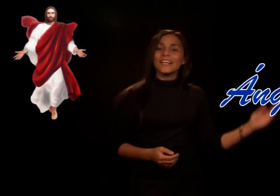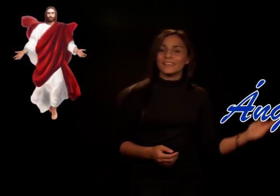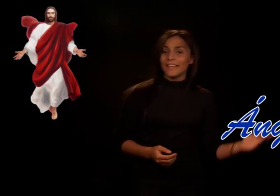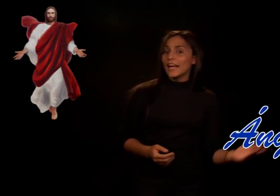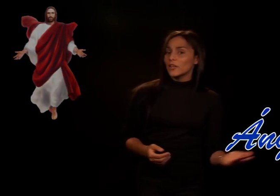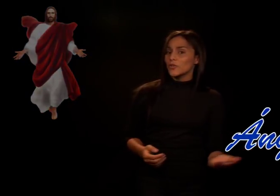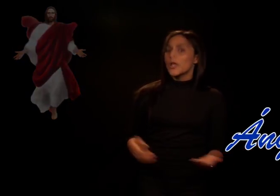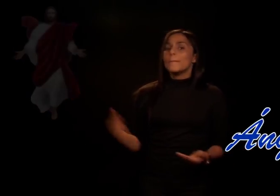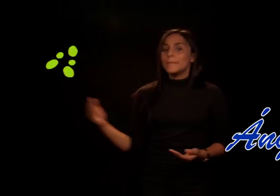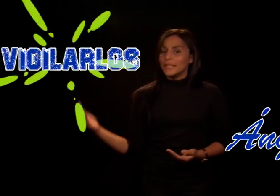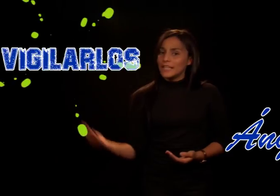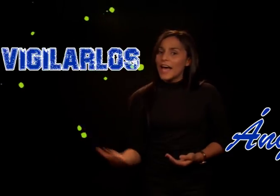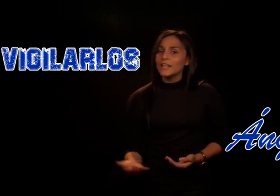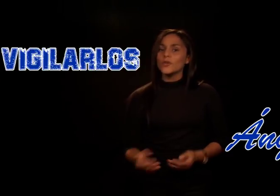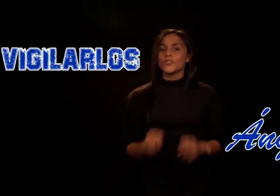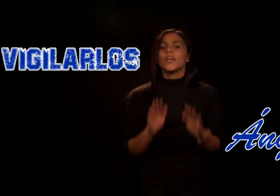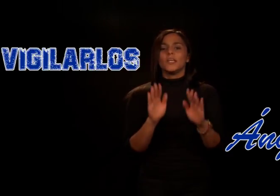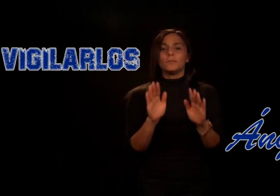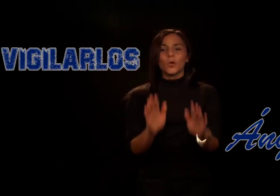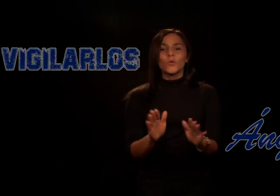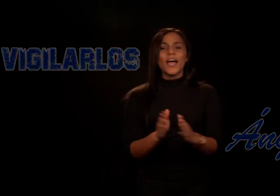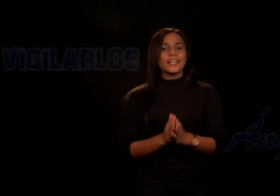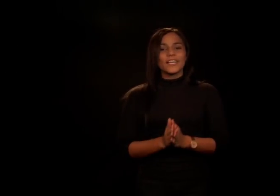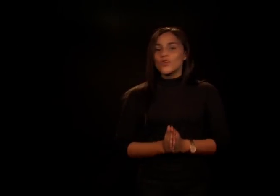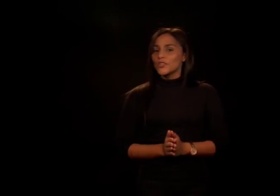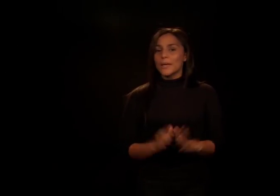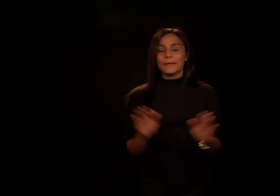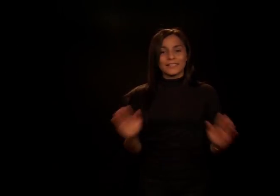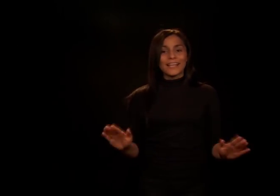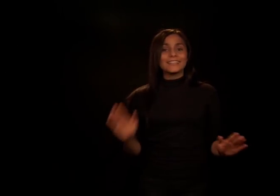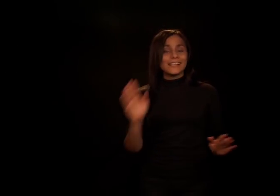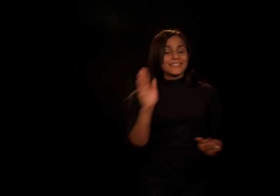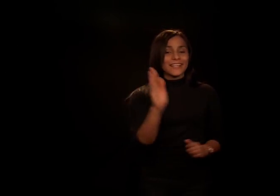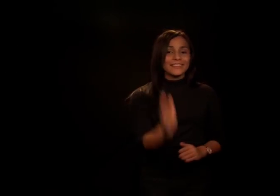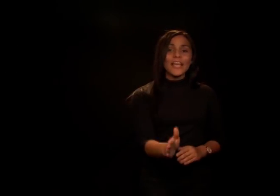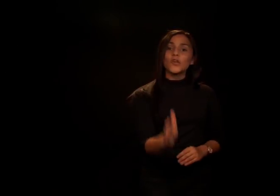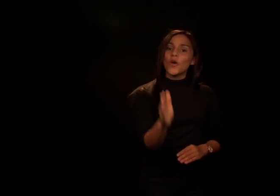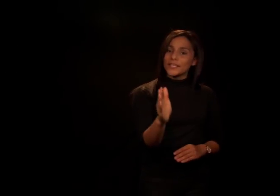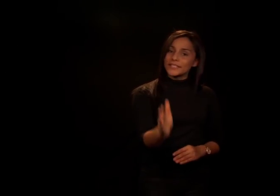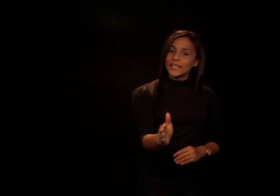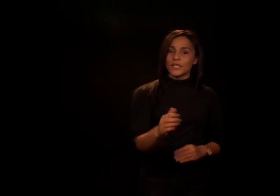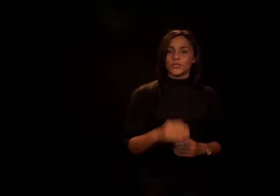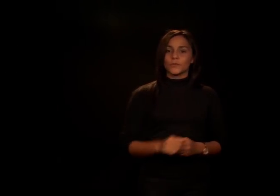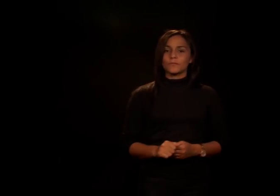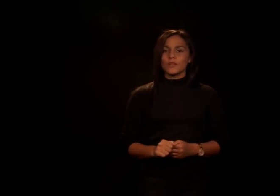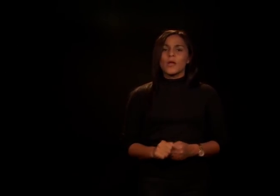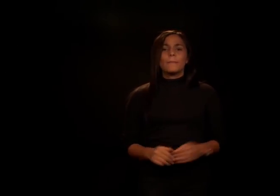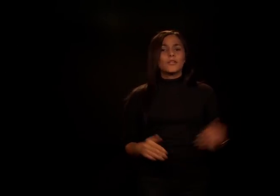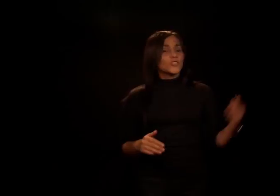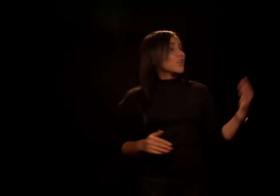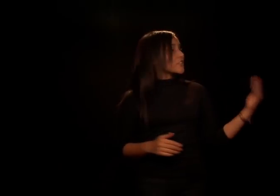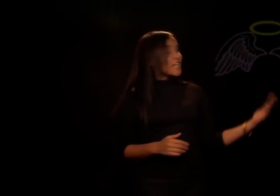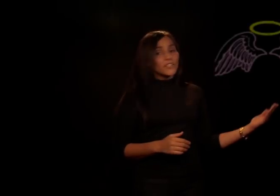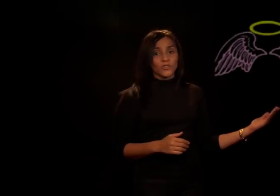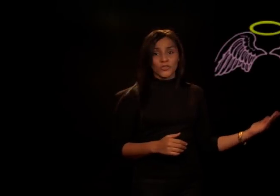alentarlos, vigilarlos y procurar que no se apartaran del sendero estrecho. Pero si los santos